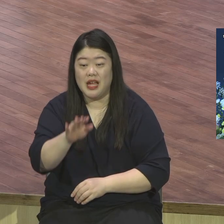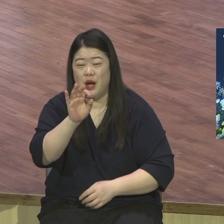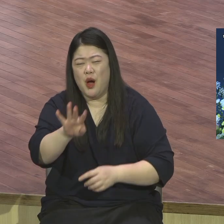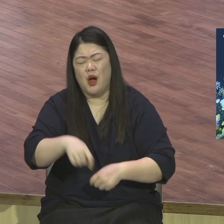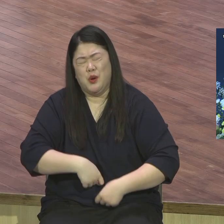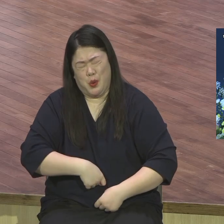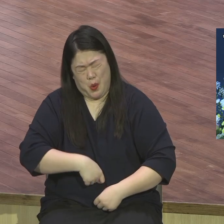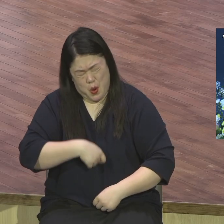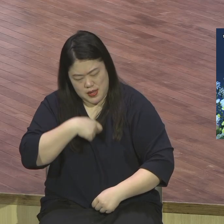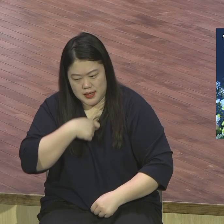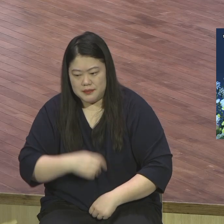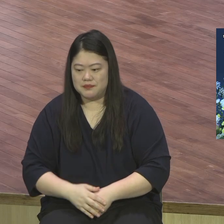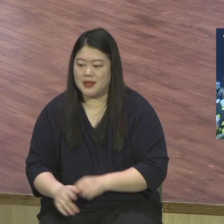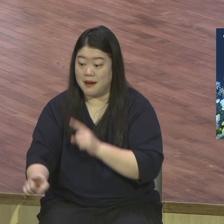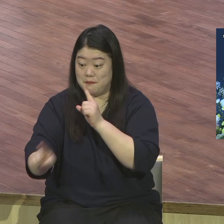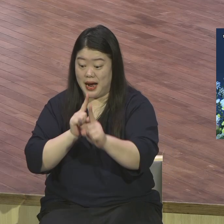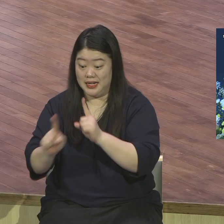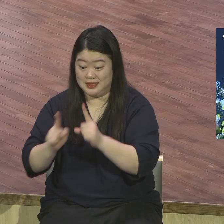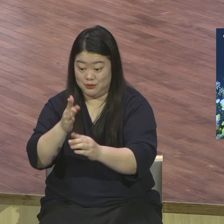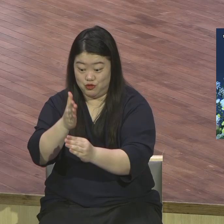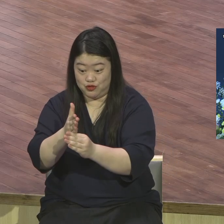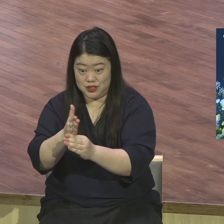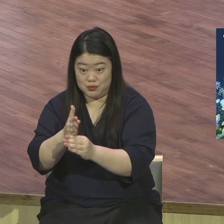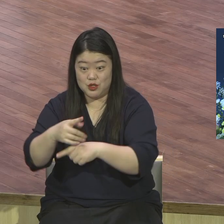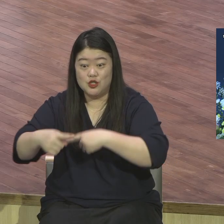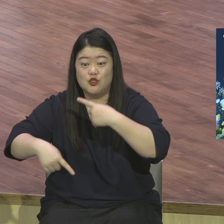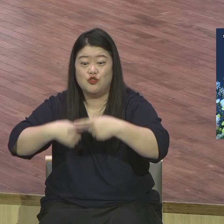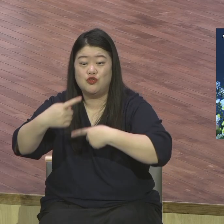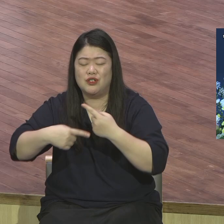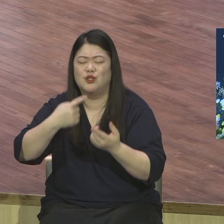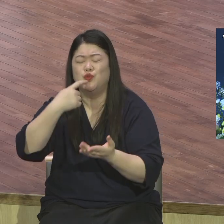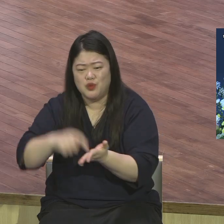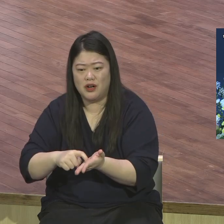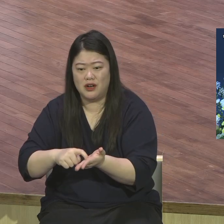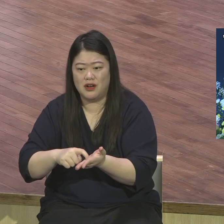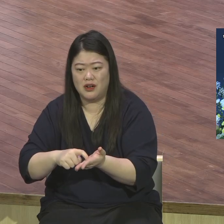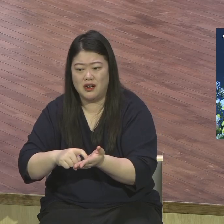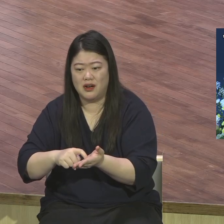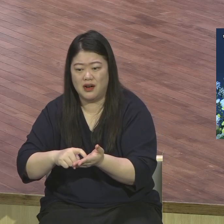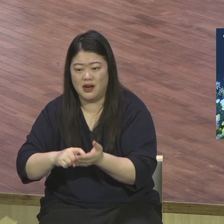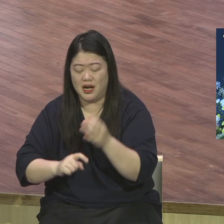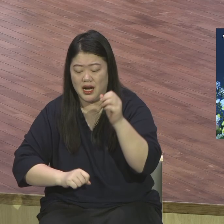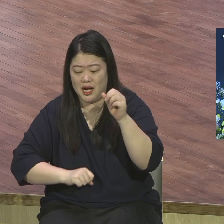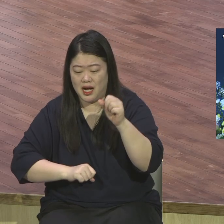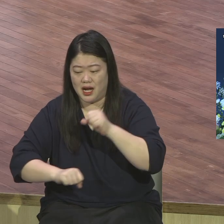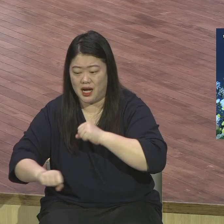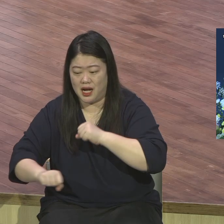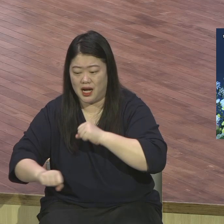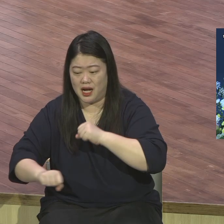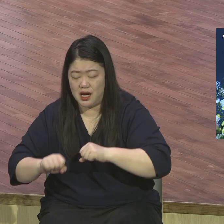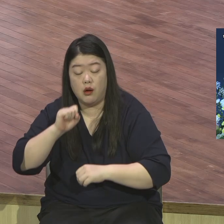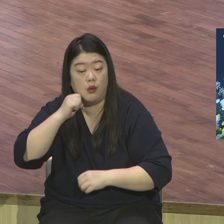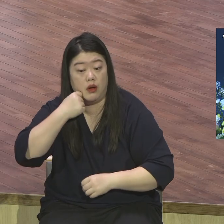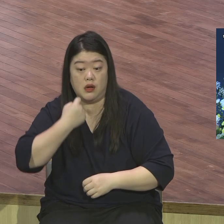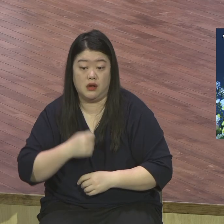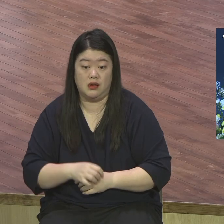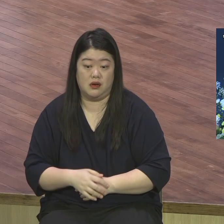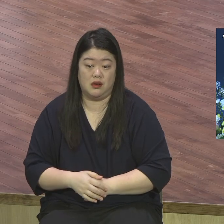쉽지 않습니다 이렇게 변화된 사람 보기 힘듭니다 대부분이 보면